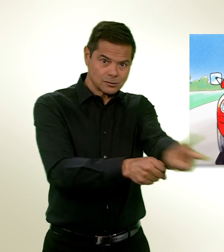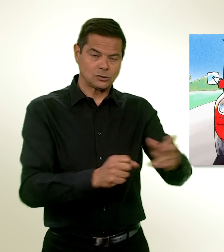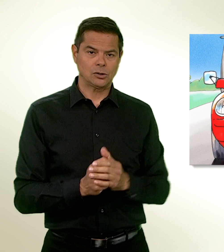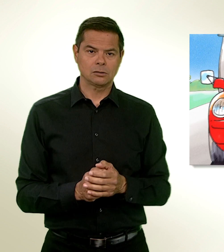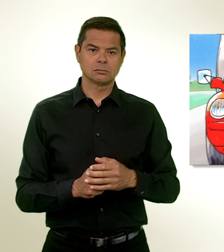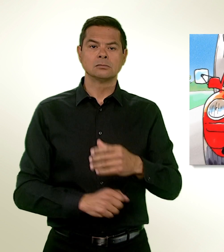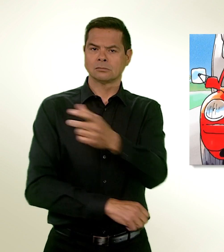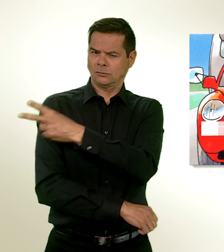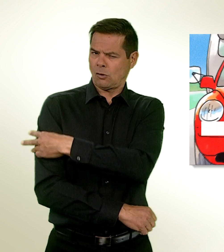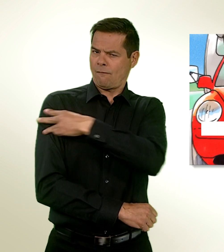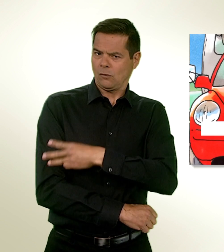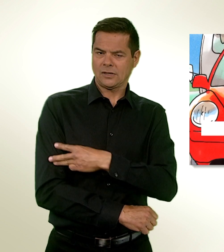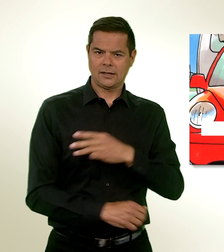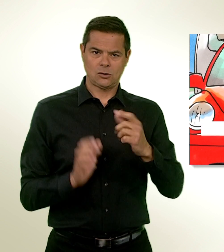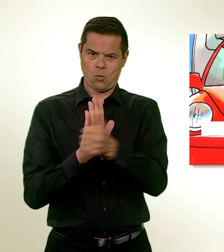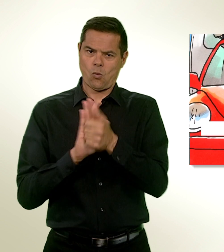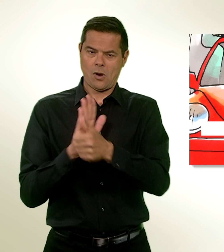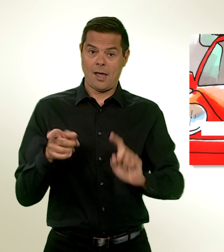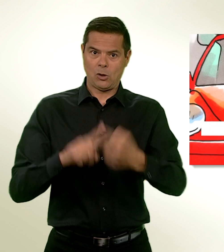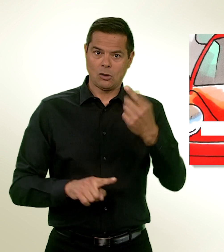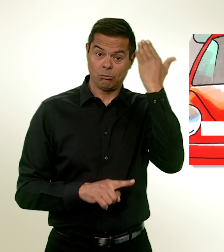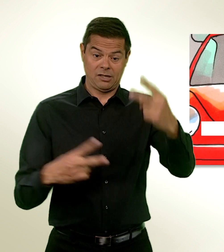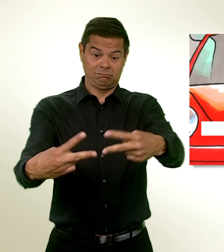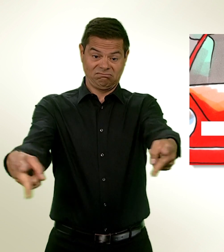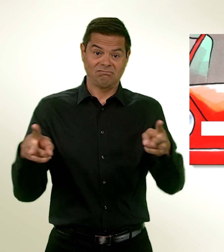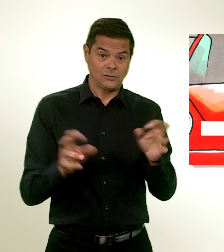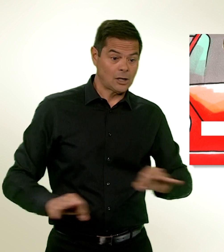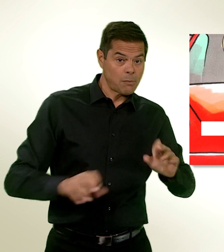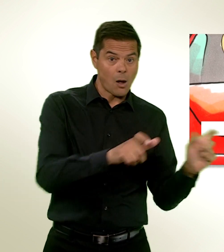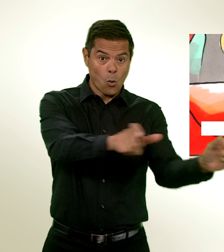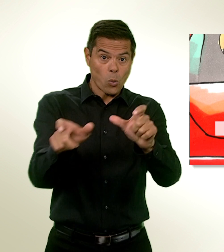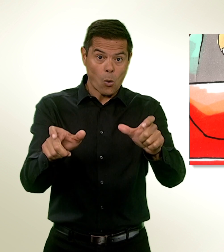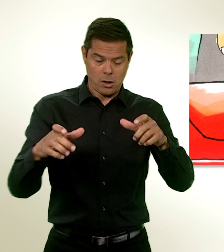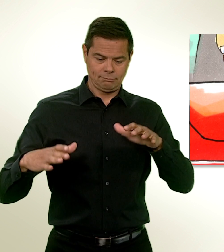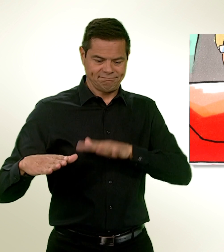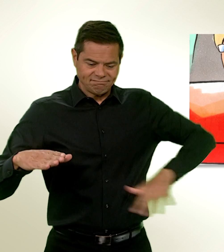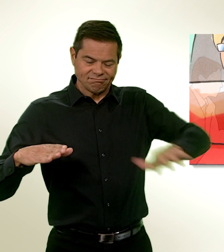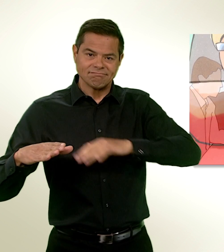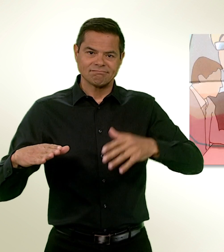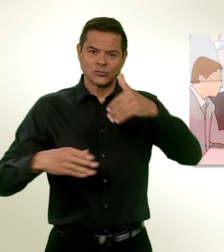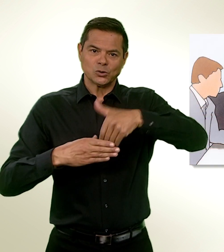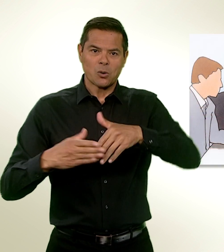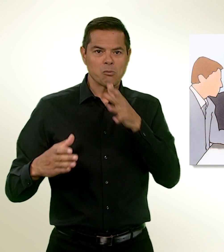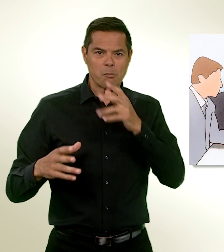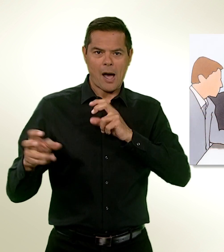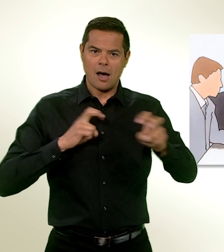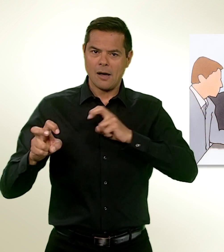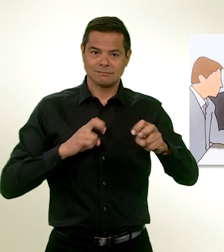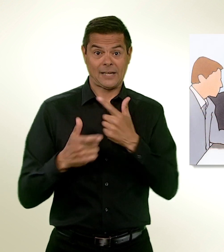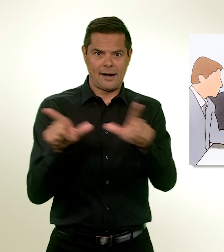systématique aux frontières extérieures, il ne serait pas possible de se déplacer librement dans l'espace Schengen. La Suisse a tout intérêt à